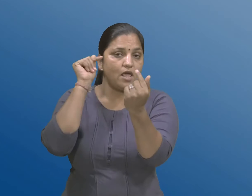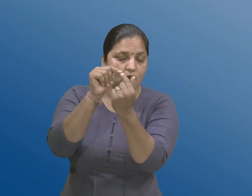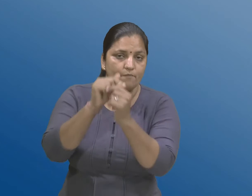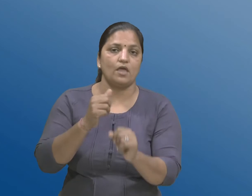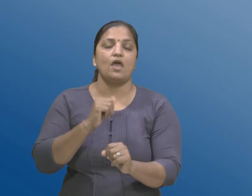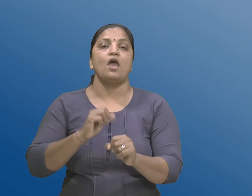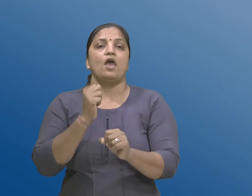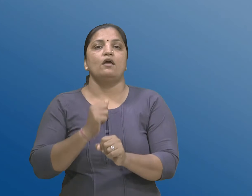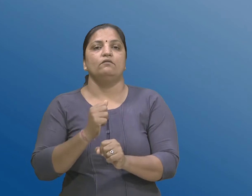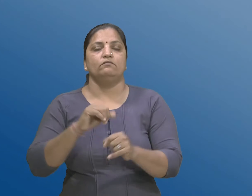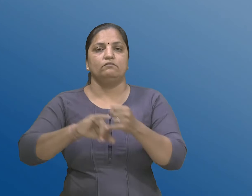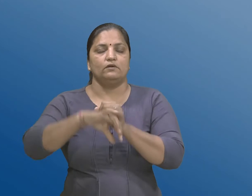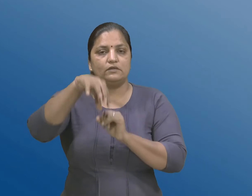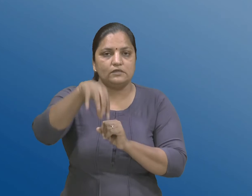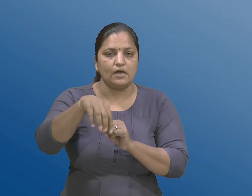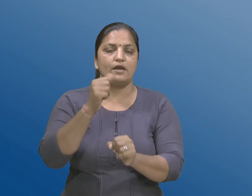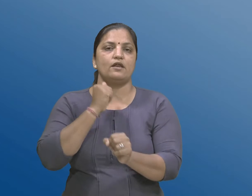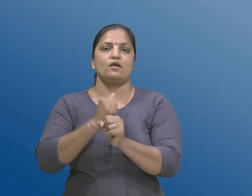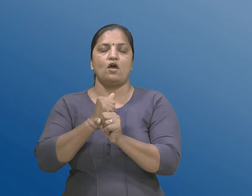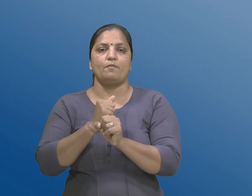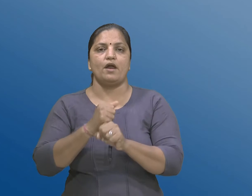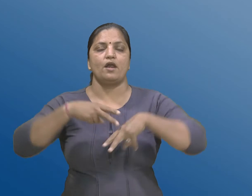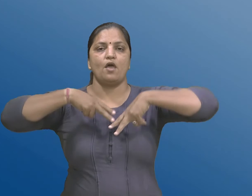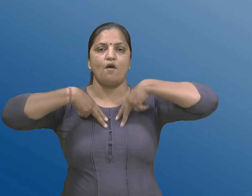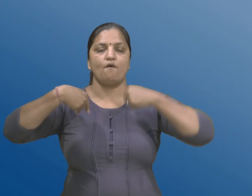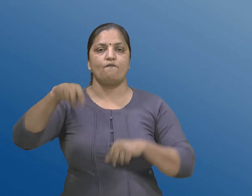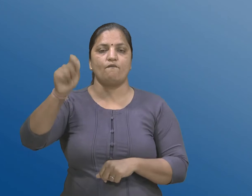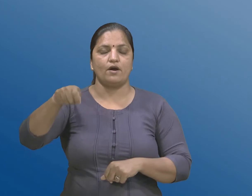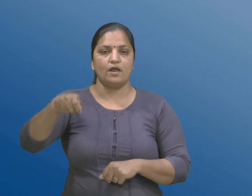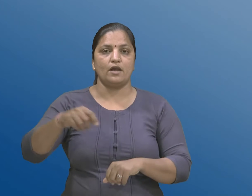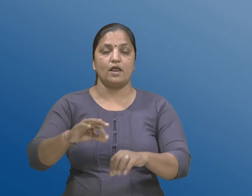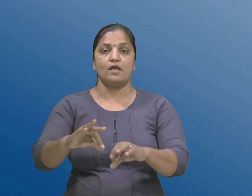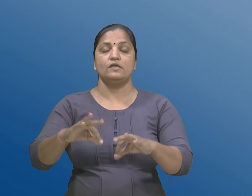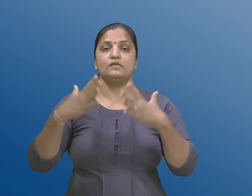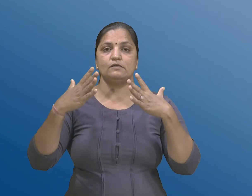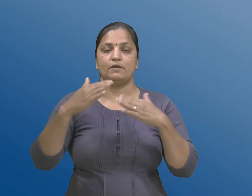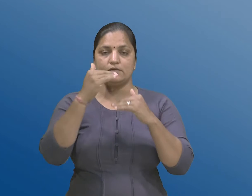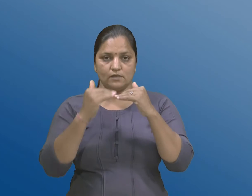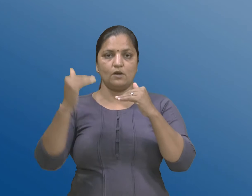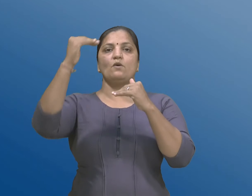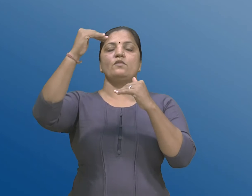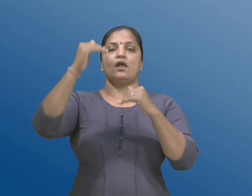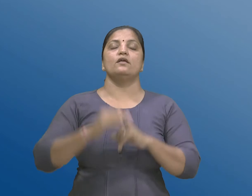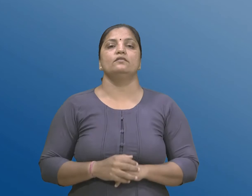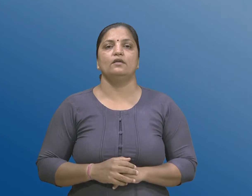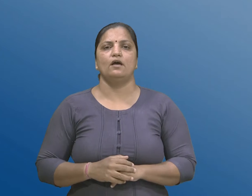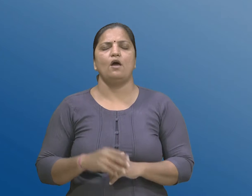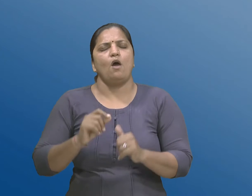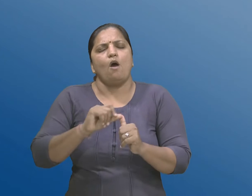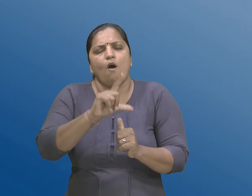वड़ी अदालत ना मुख्य नाय अधीश नी अनुमती थी अधीसूचना द्वारा दरेक जिल्ला माटे